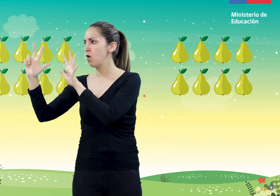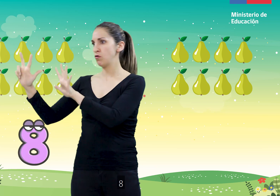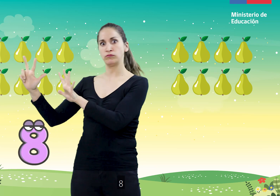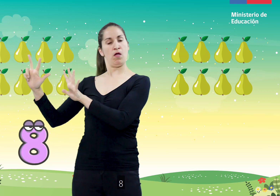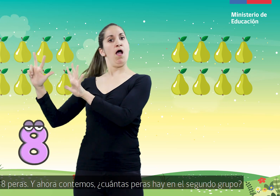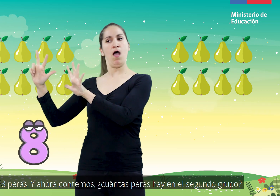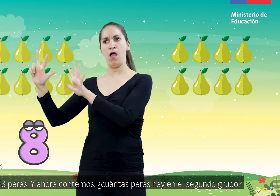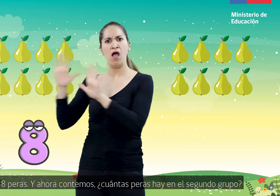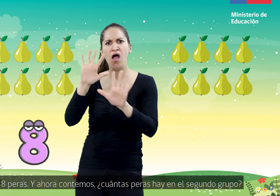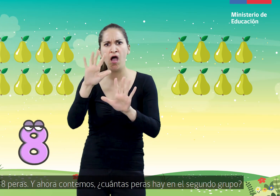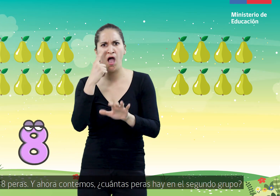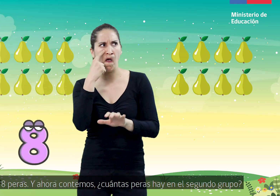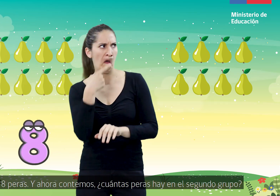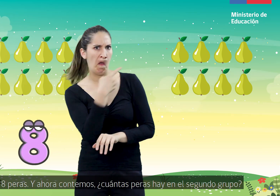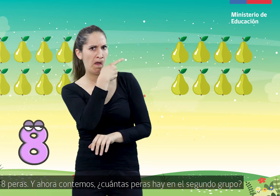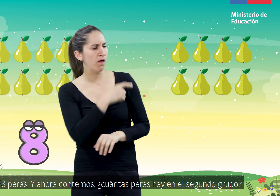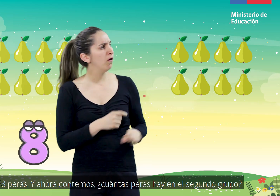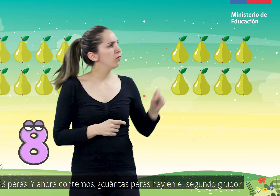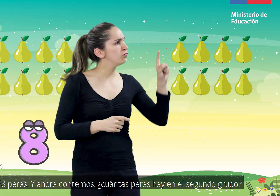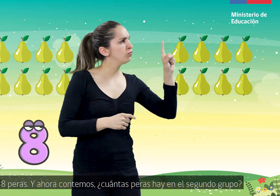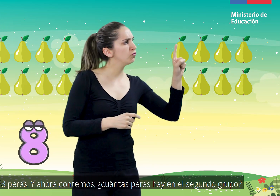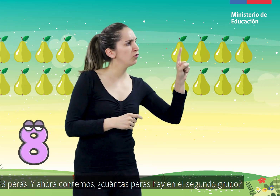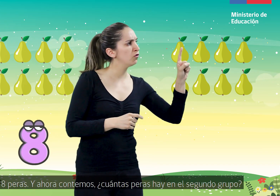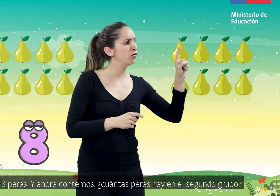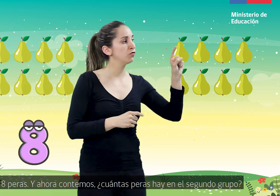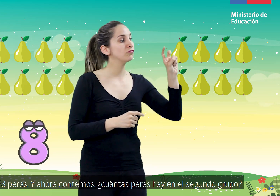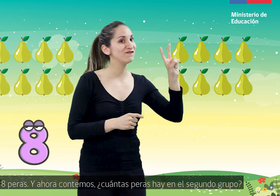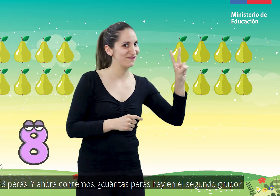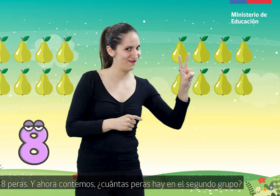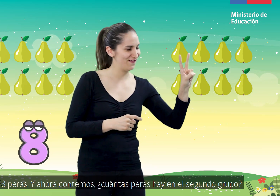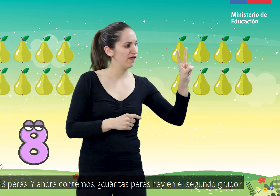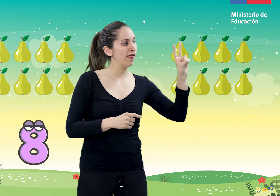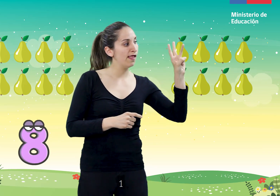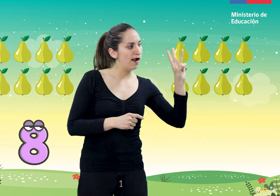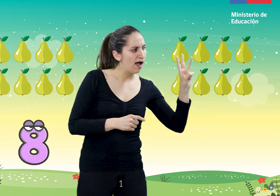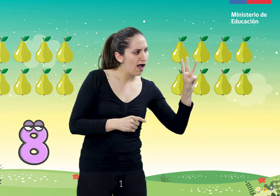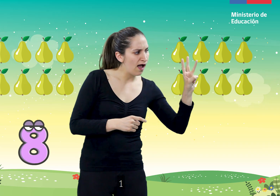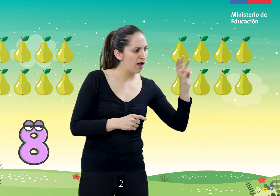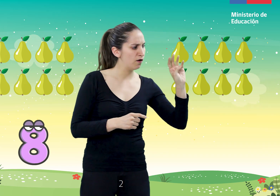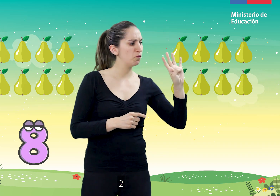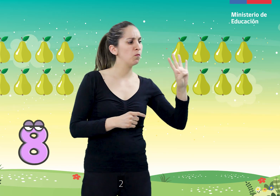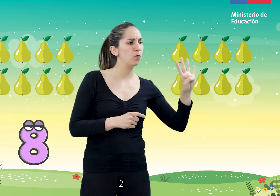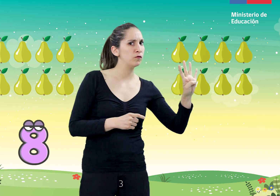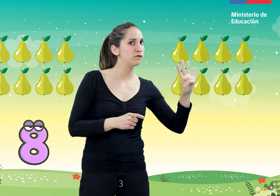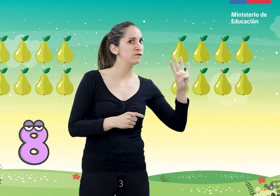8. ¡Ocho peras! Y ahora contemos cuántas peras hay en el segundo grupo. 1, 2, 3,